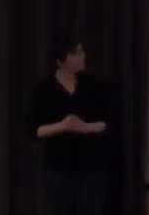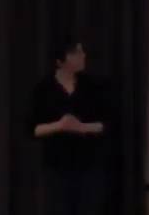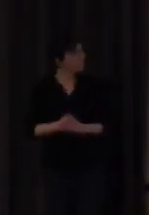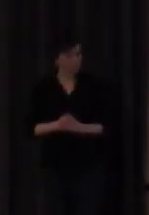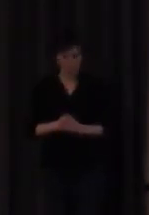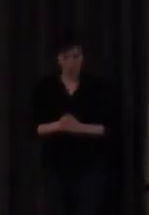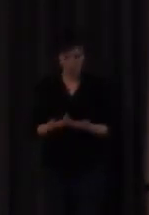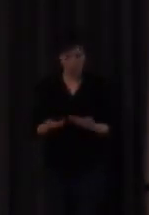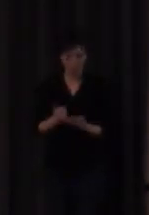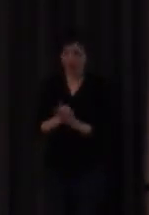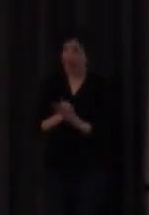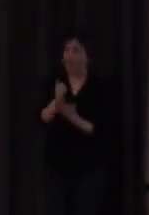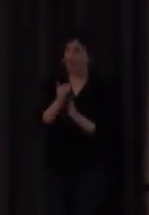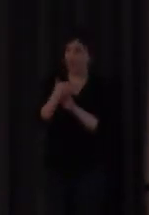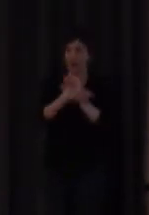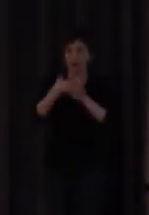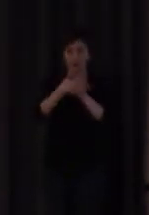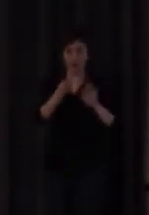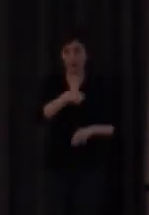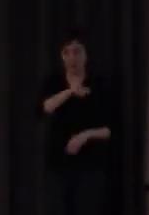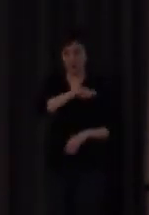la asignatura de lengua de signos española